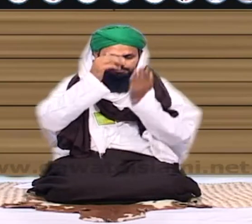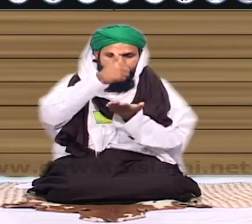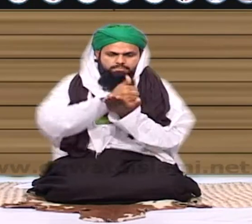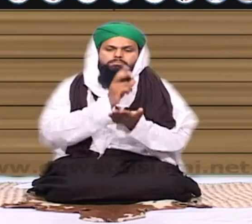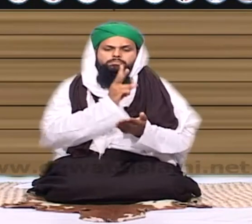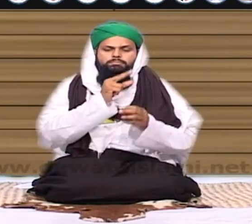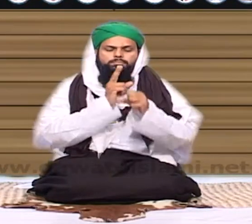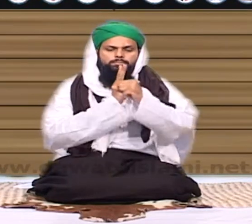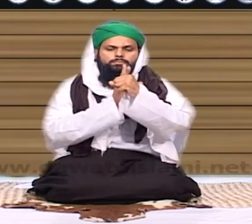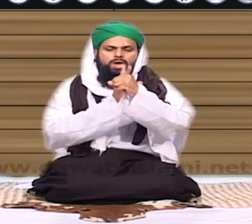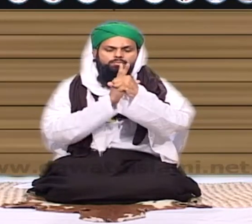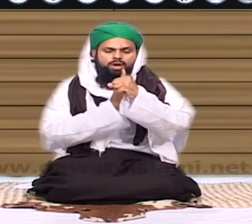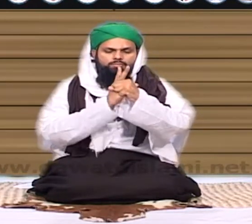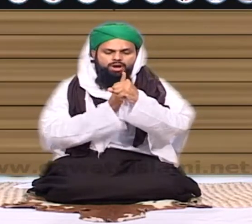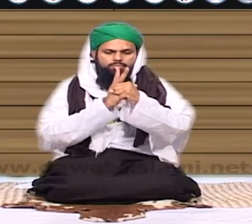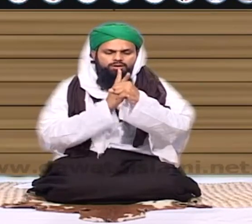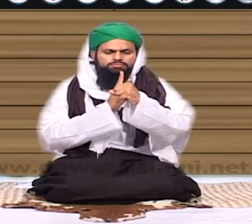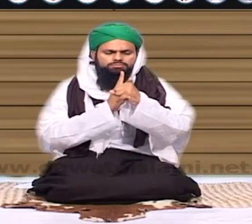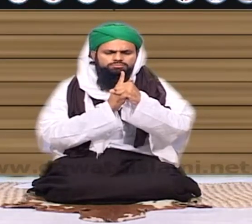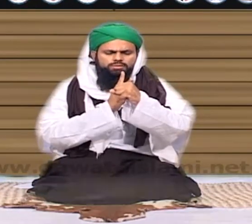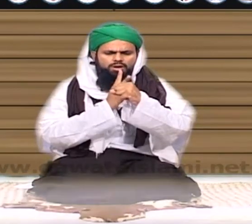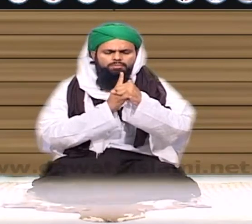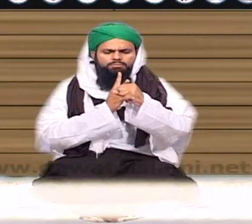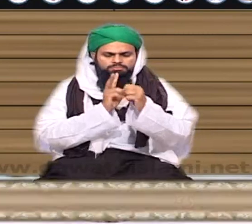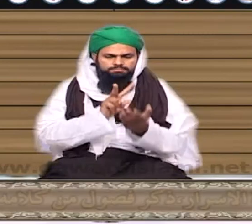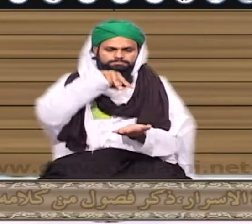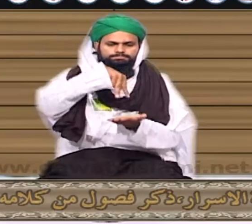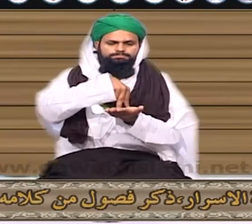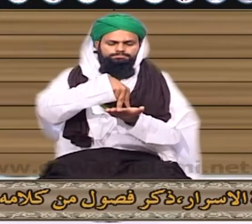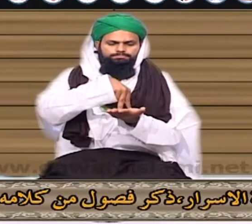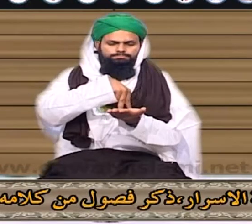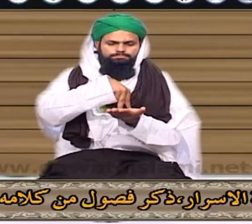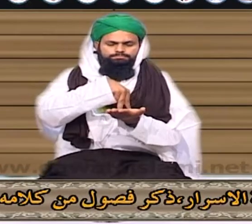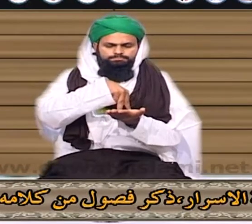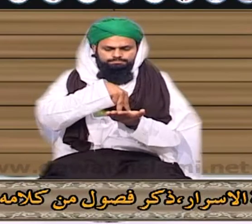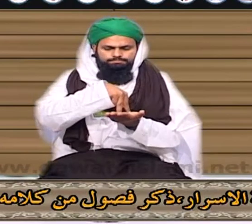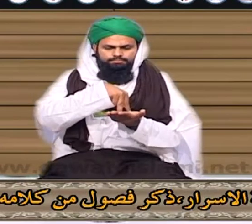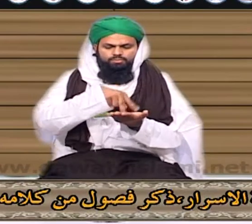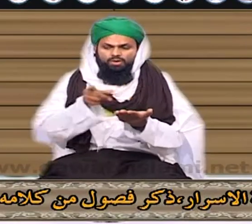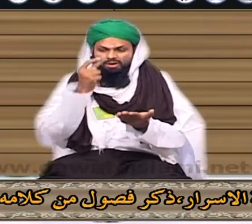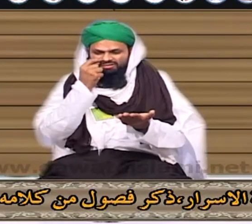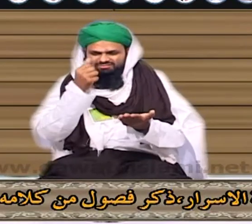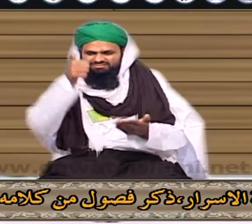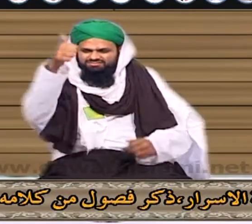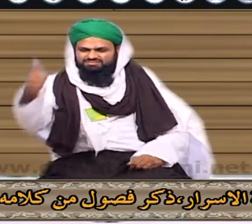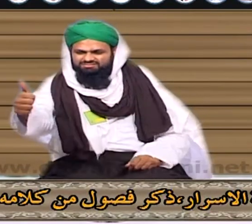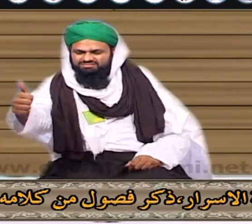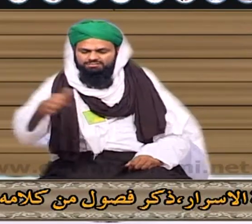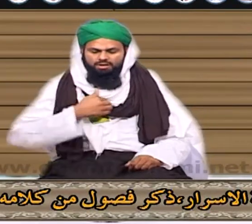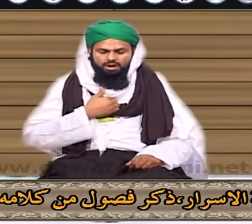رضی اللہ تعالیٰ نو واض فرما تے فرما تے اپنے منبر شریف سے کھڑے ہو اور ایک صاحب